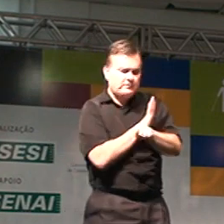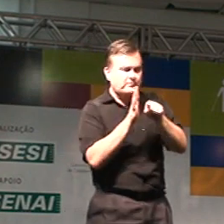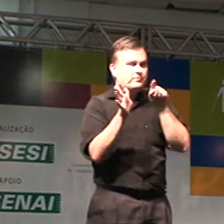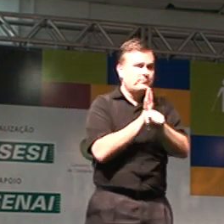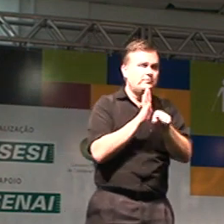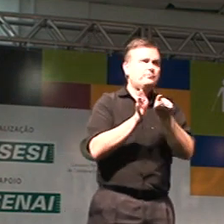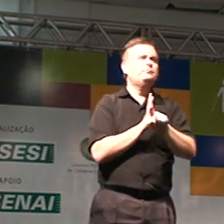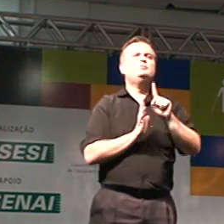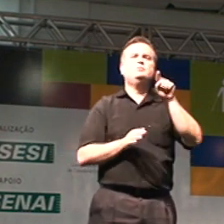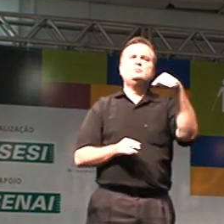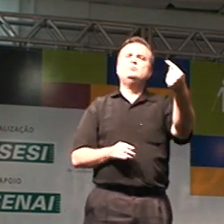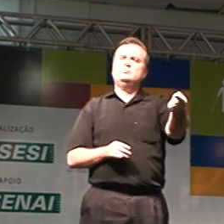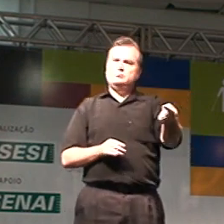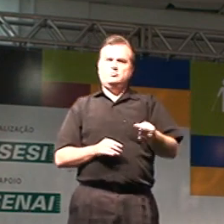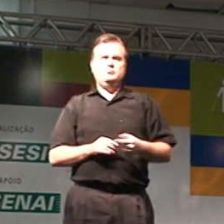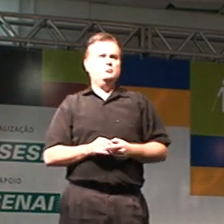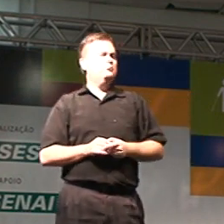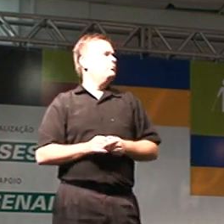Mas depois eu vi.